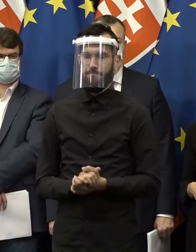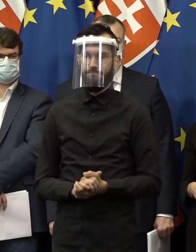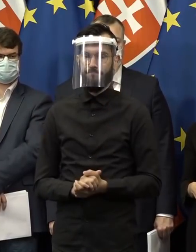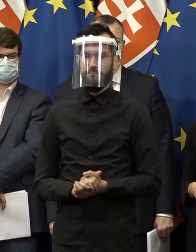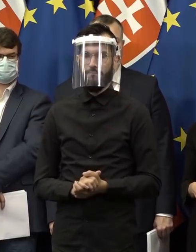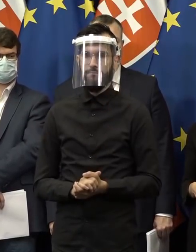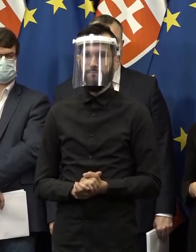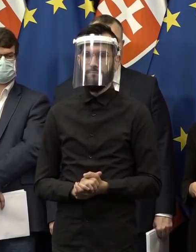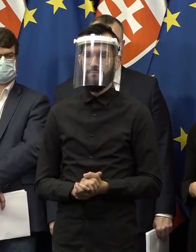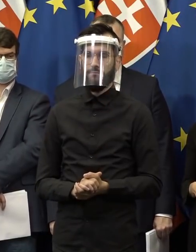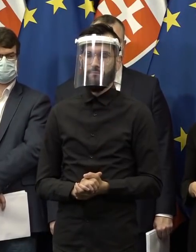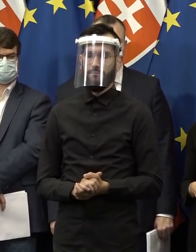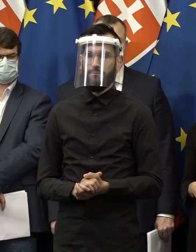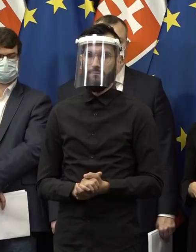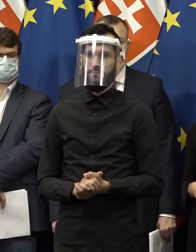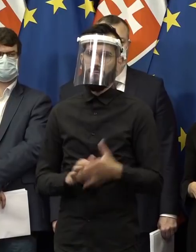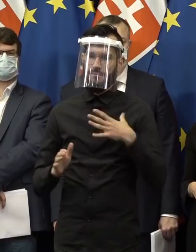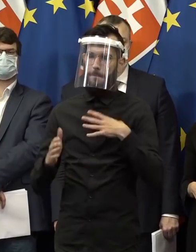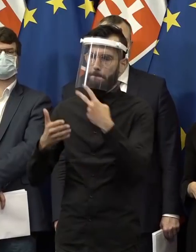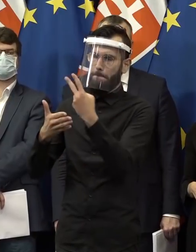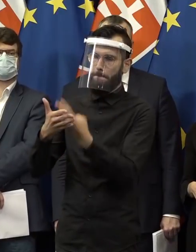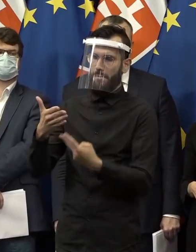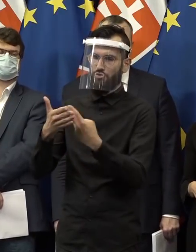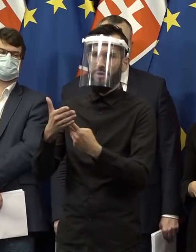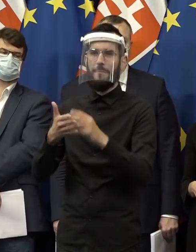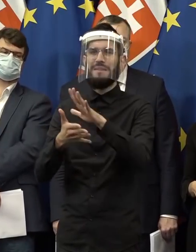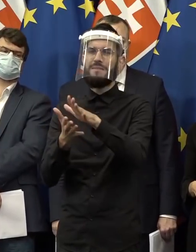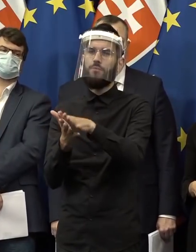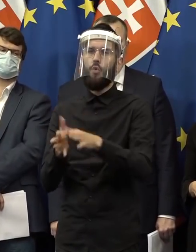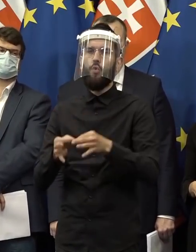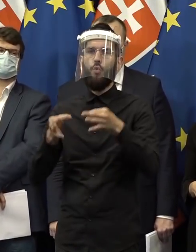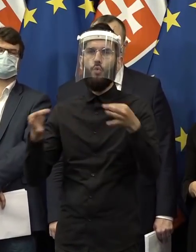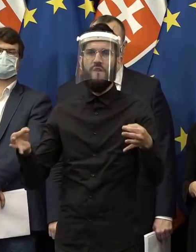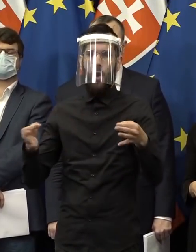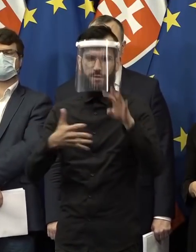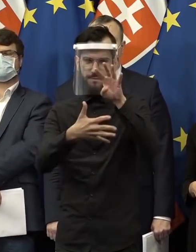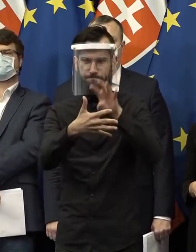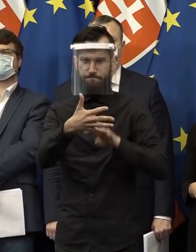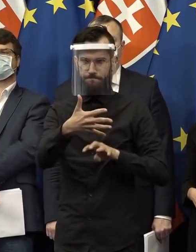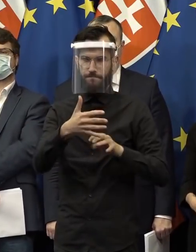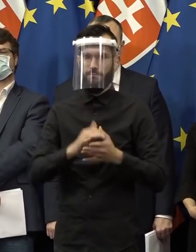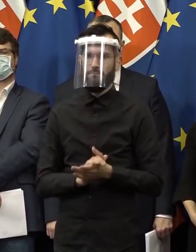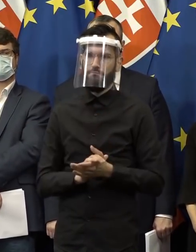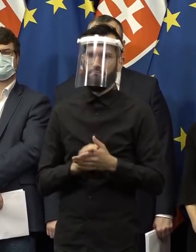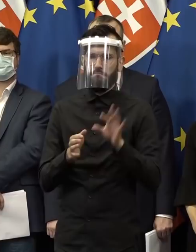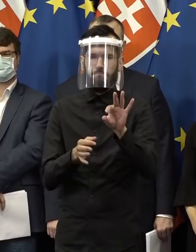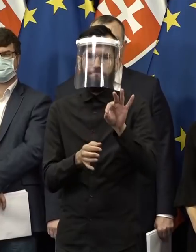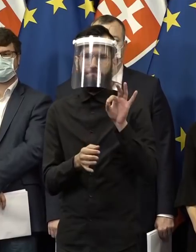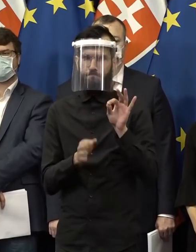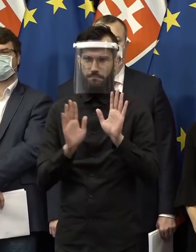prečítal z úvodnej strany tohto programového vylásenia vlády pár slov.